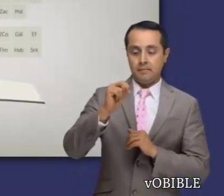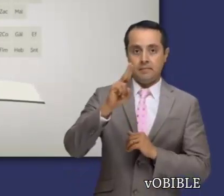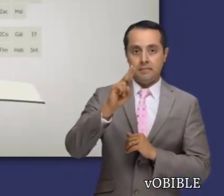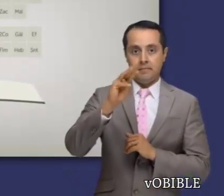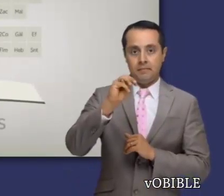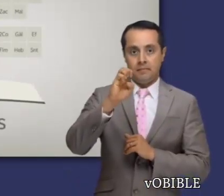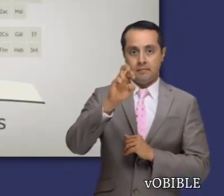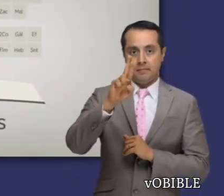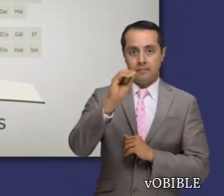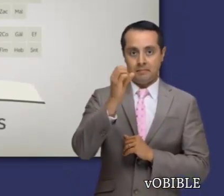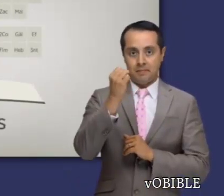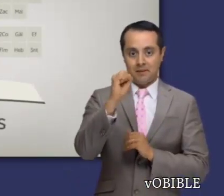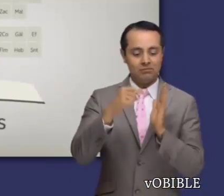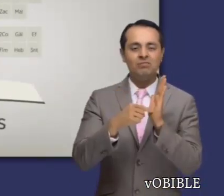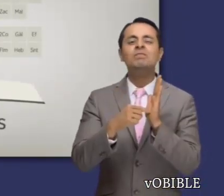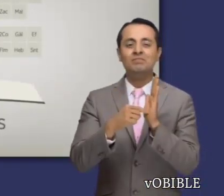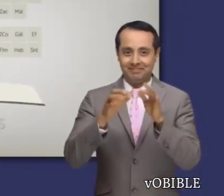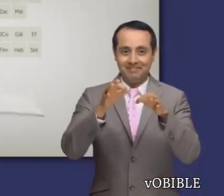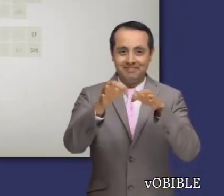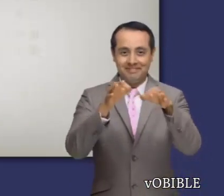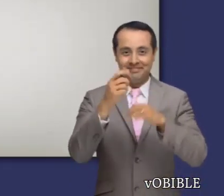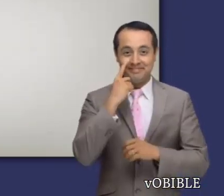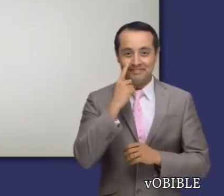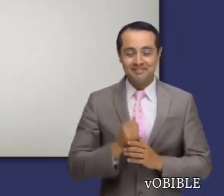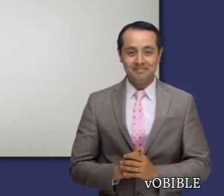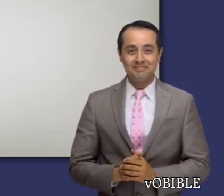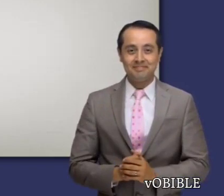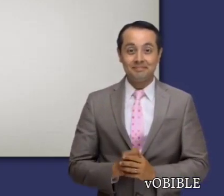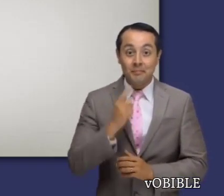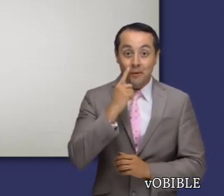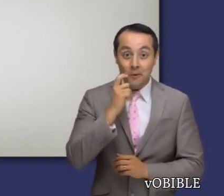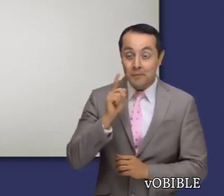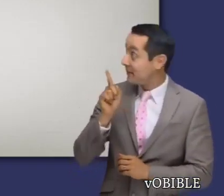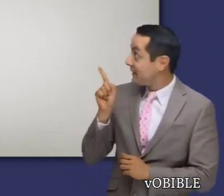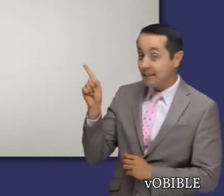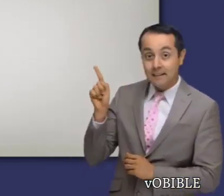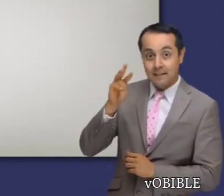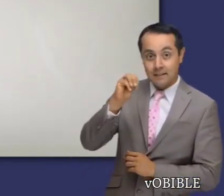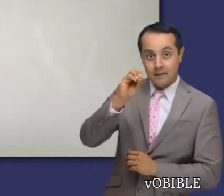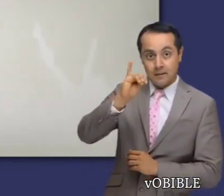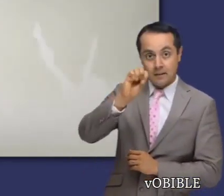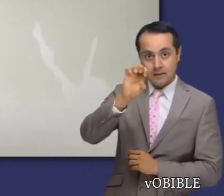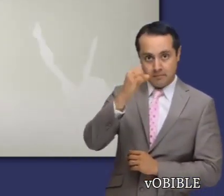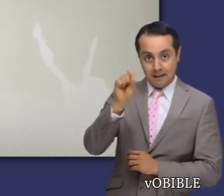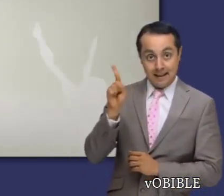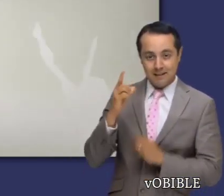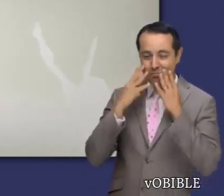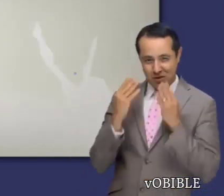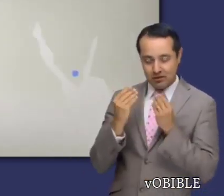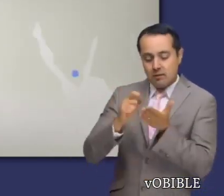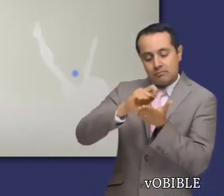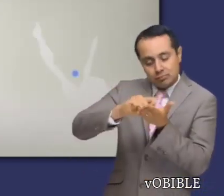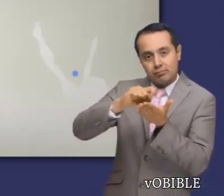Información sobre el libro de Números Moisés escribió el libro de Números. Empezó a